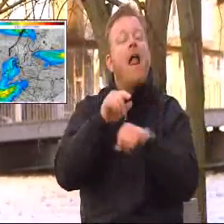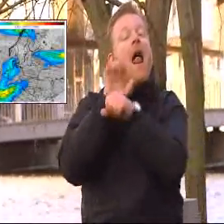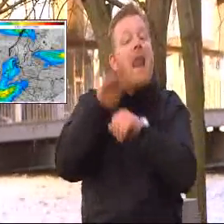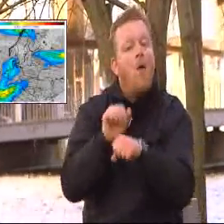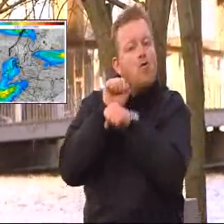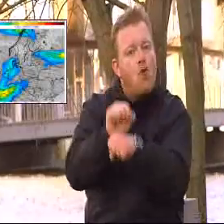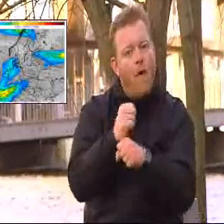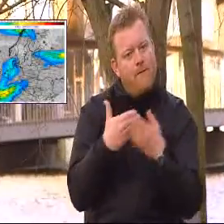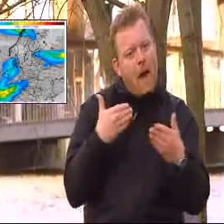lavtryk fra vest.